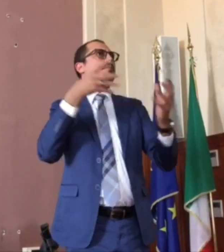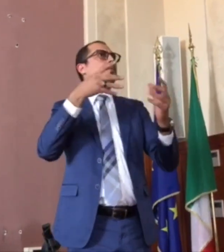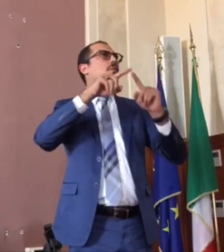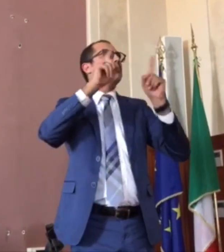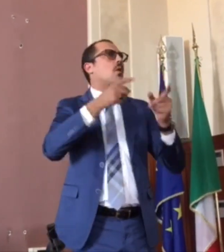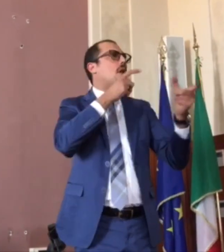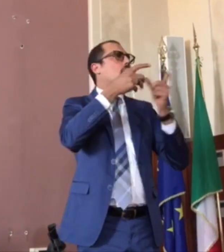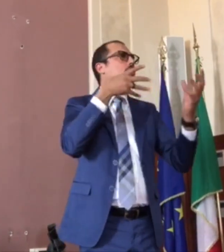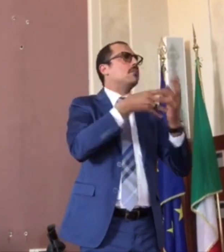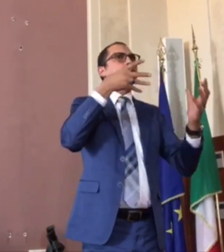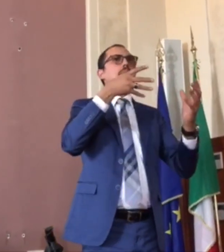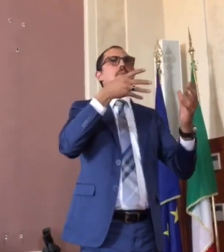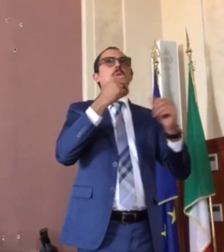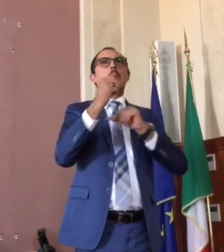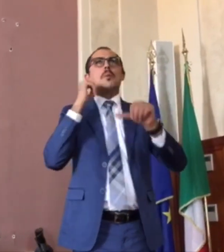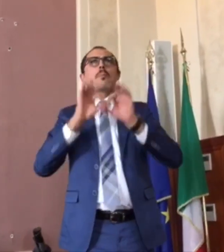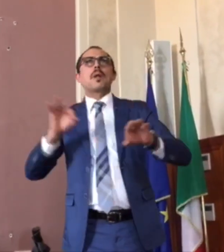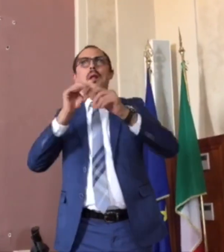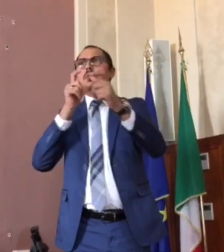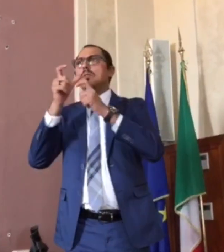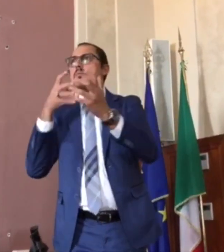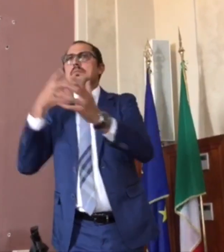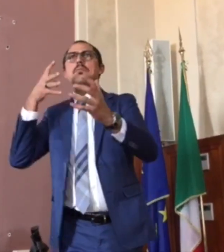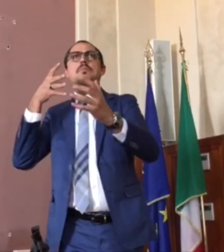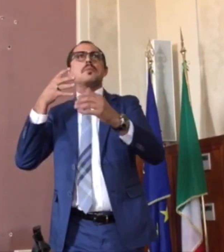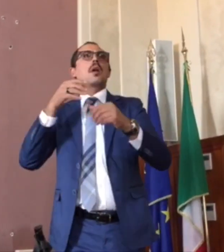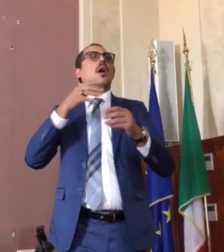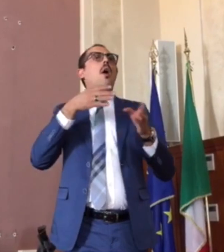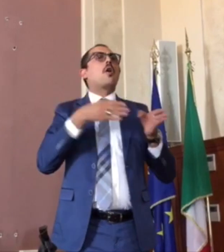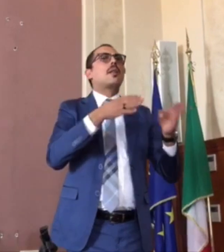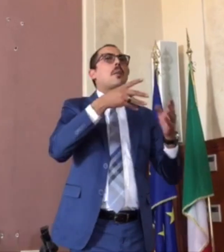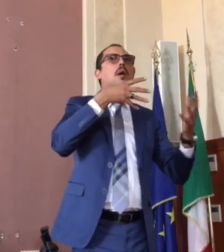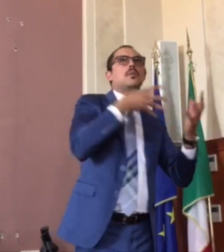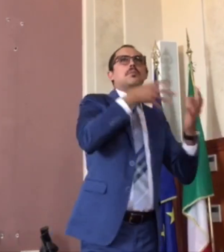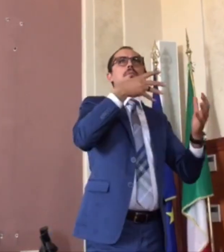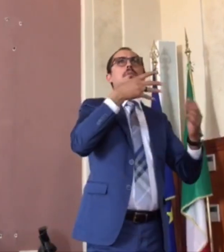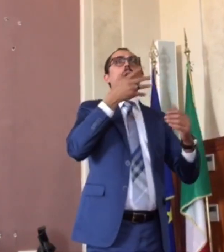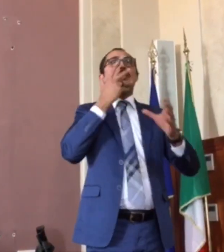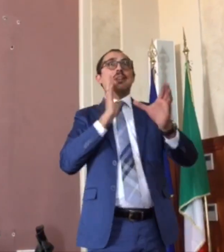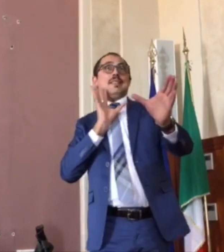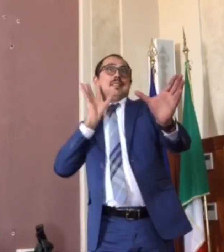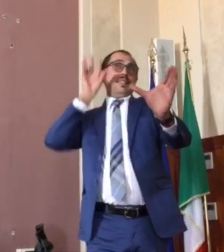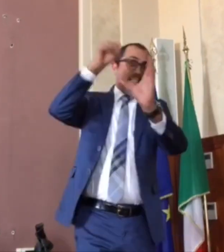sordi all'università e il loro inserimento, quindi quelli che sono i problemi a comunicare presso gli sportelli